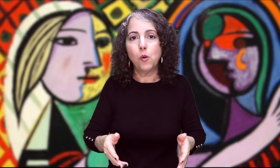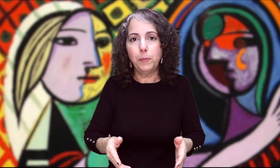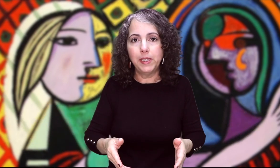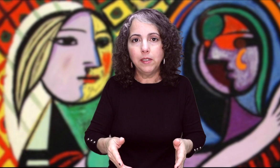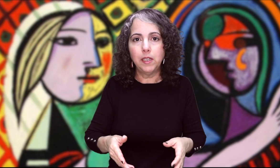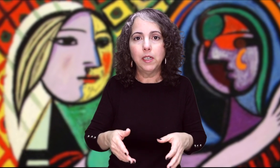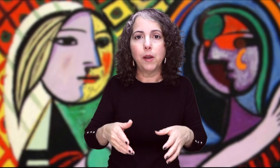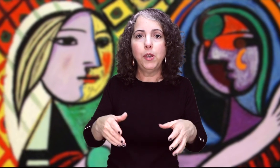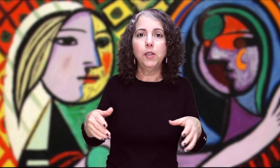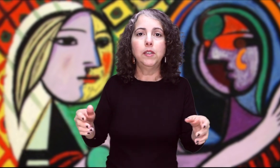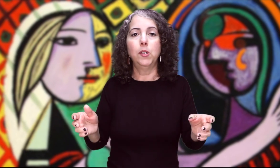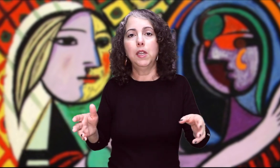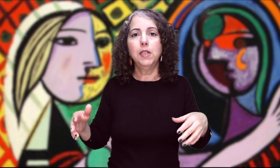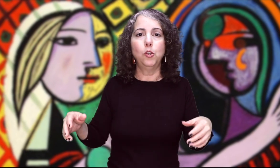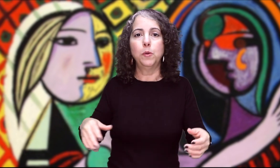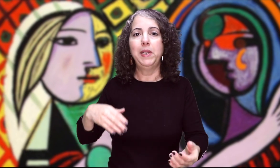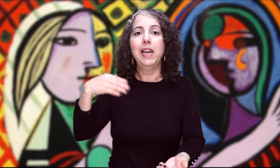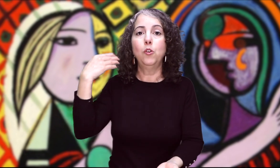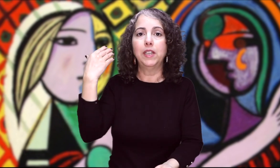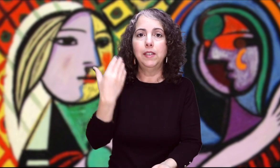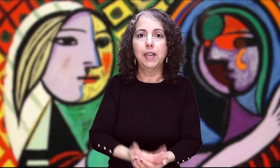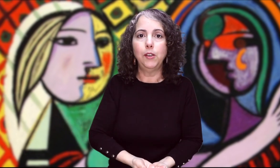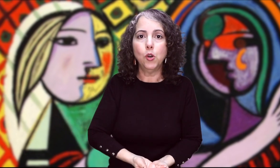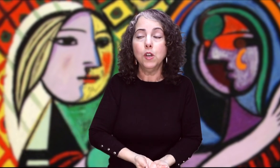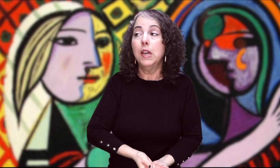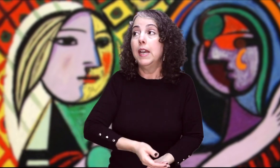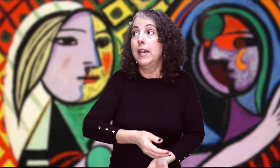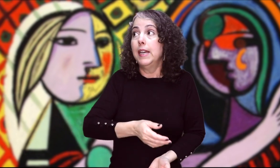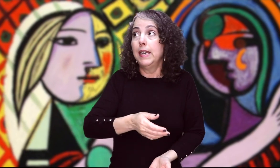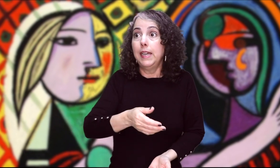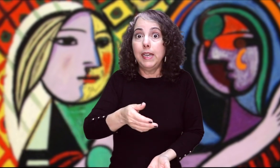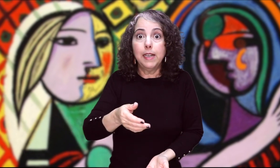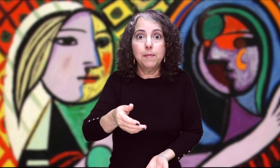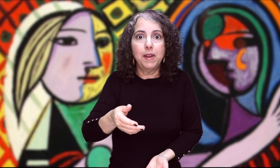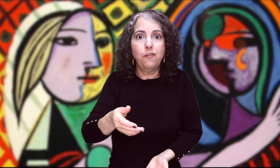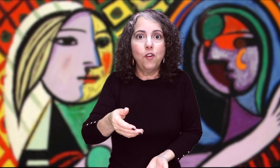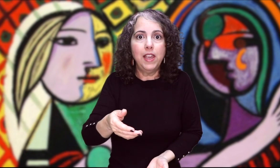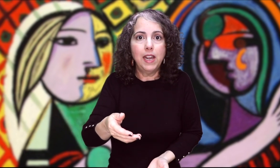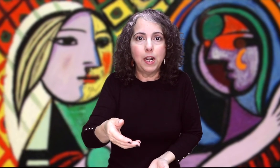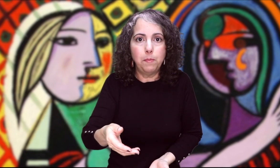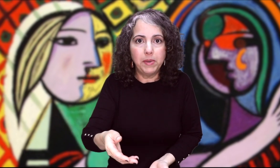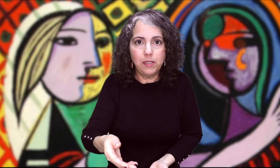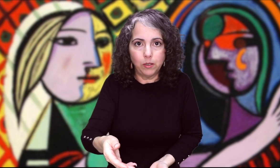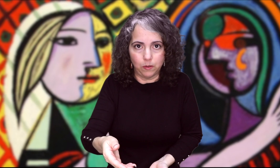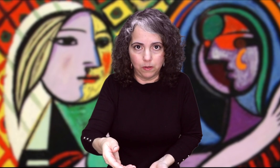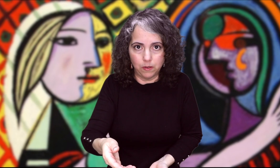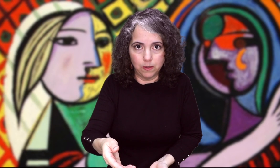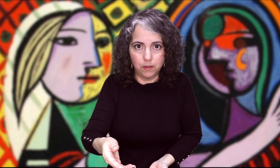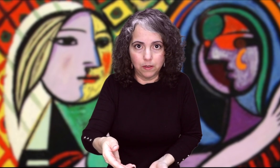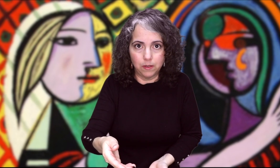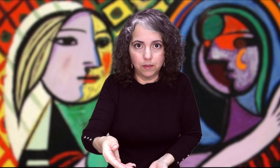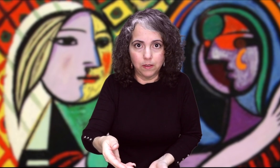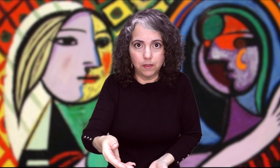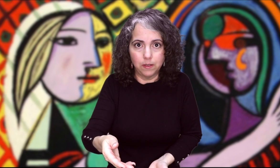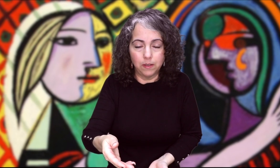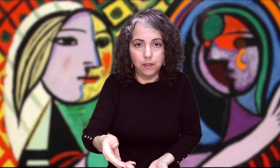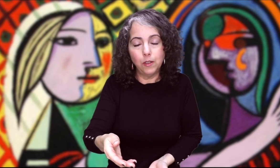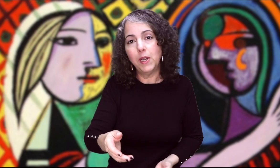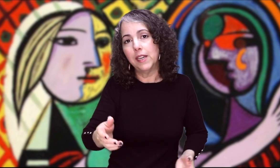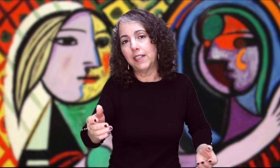competencia el caballo estaba tan adormilado Que se cayó Irma fue a dar al piso No vaya a